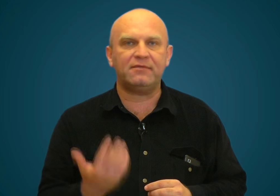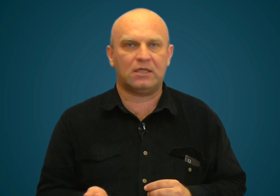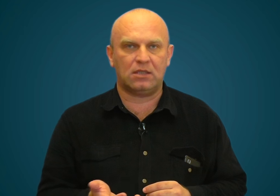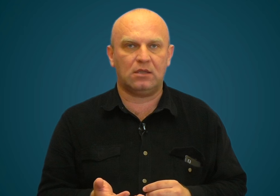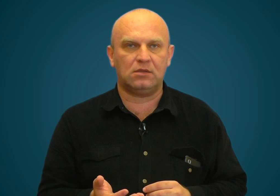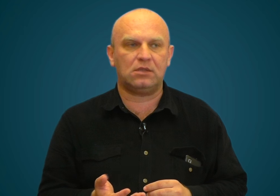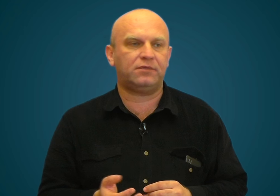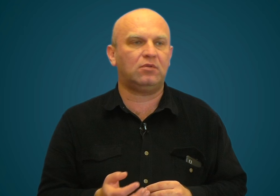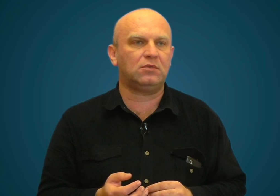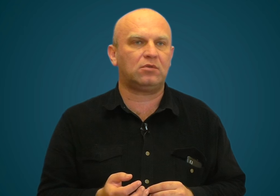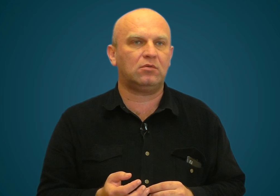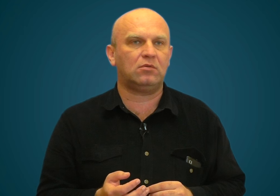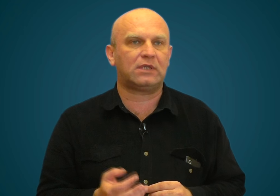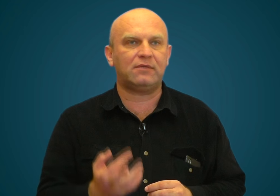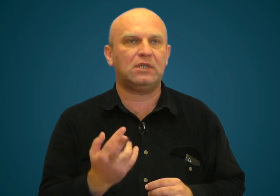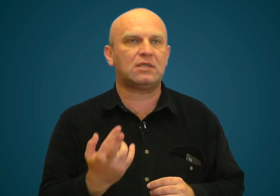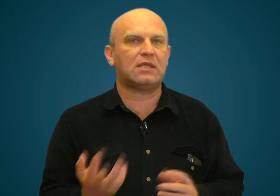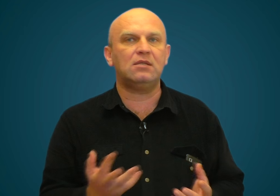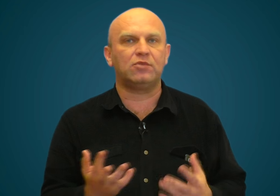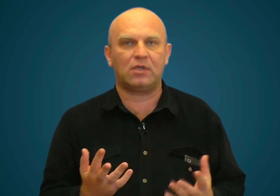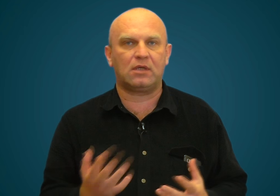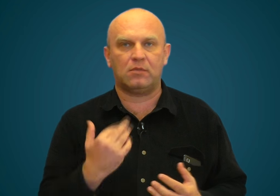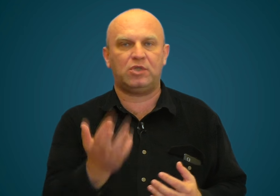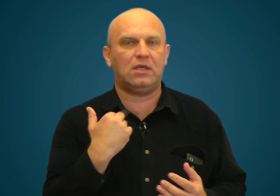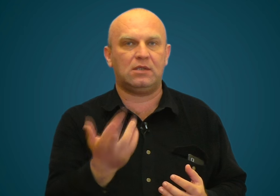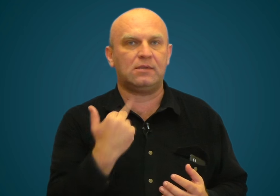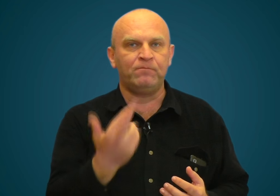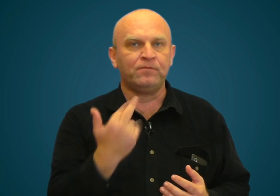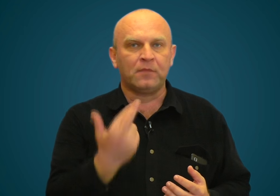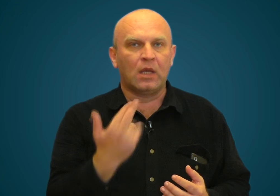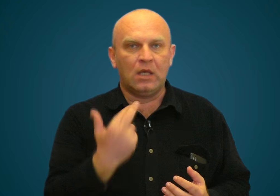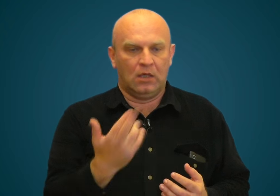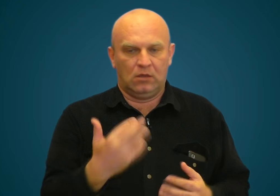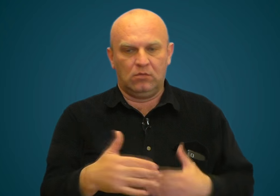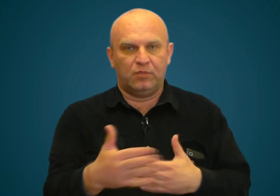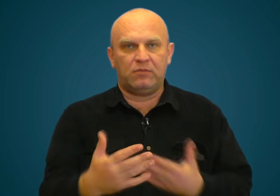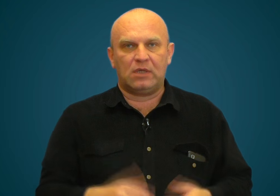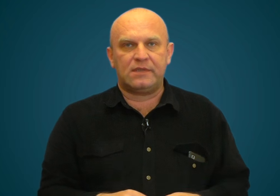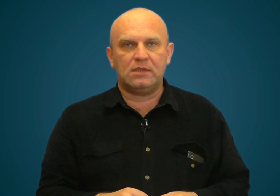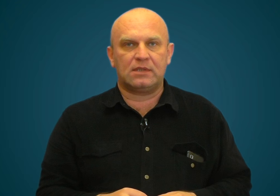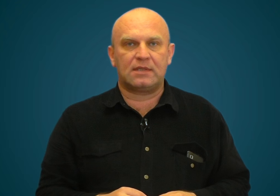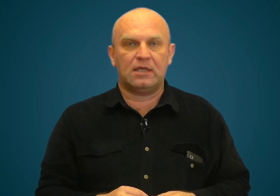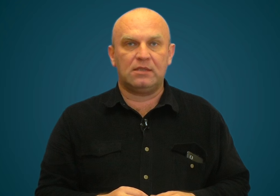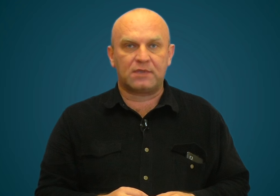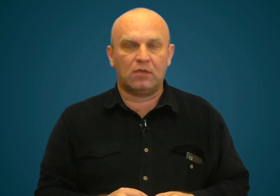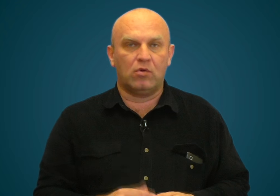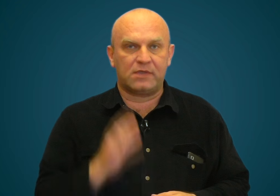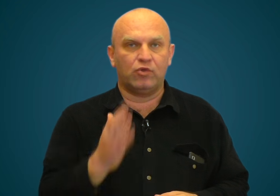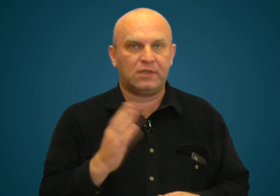важная. Дело в том, что когда вы даже с одним человеком общаетесь, например, сидя за одним столом и смотрите